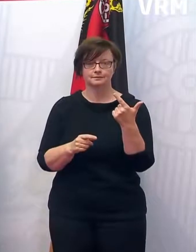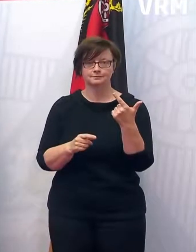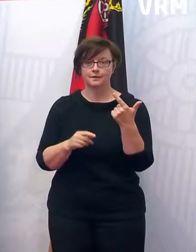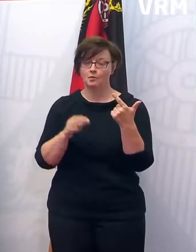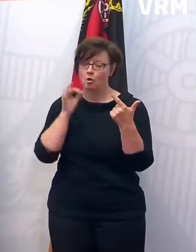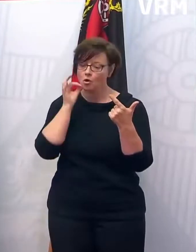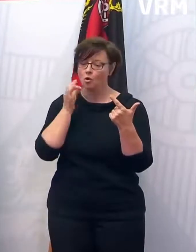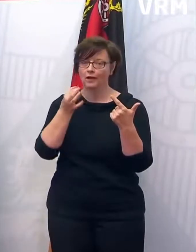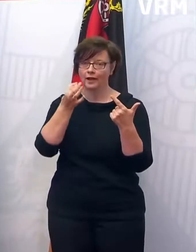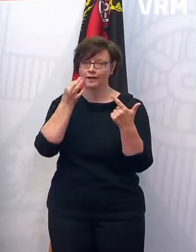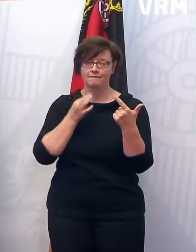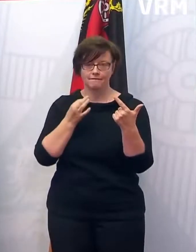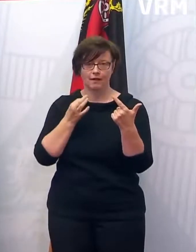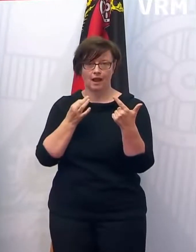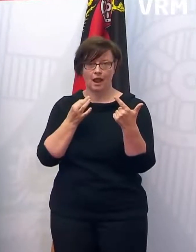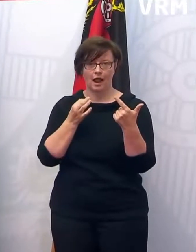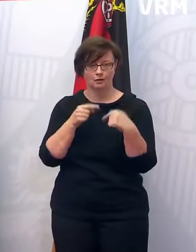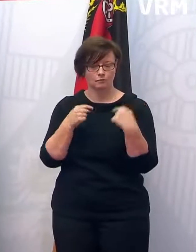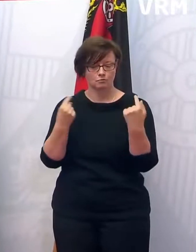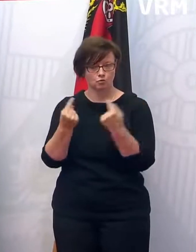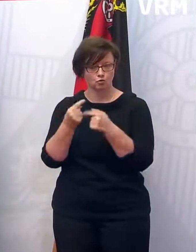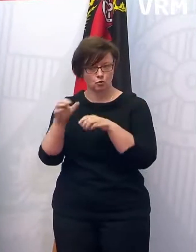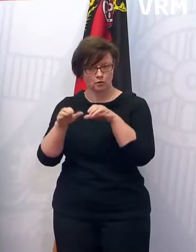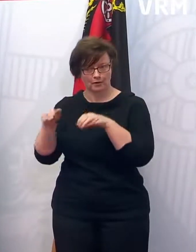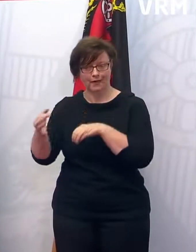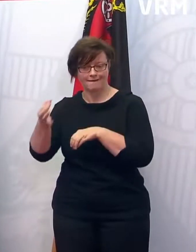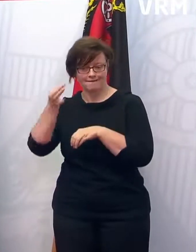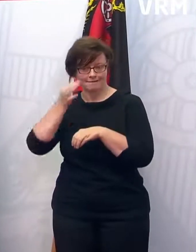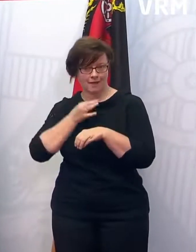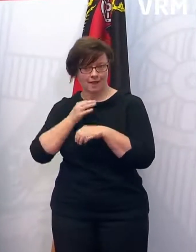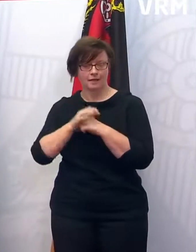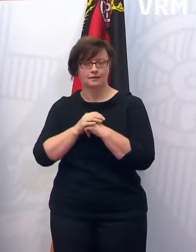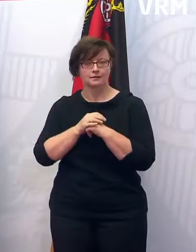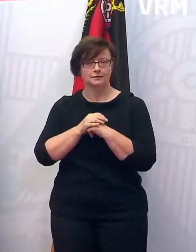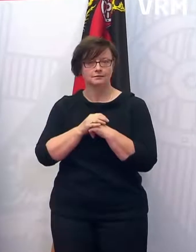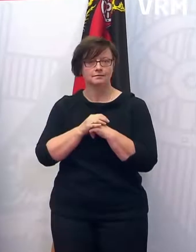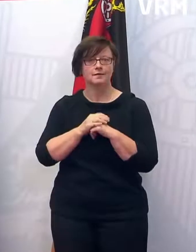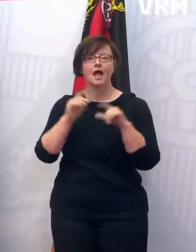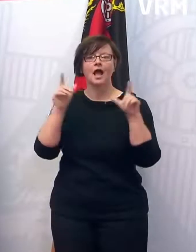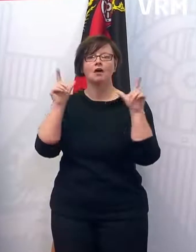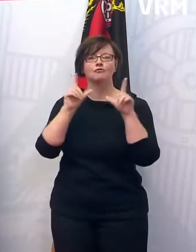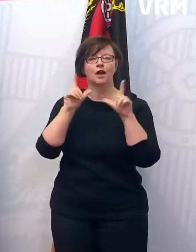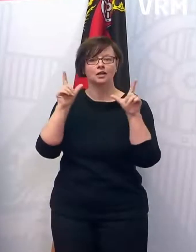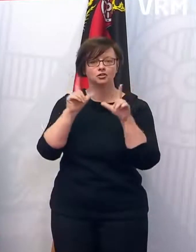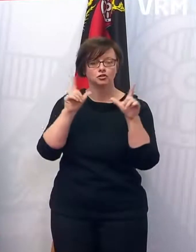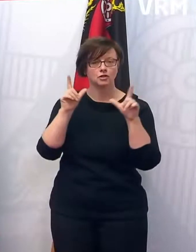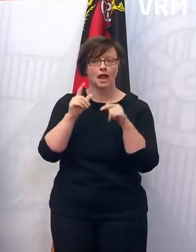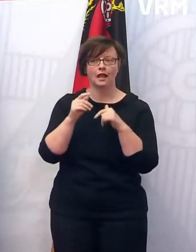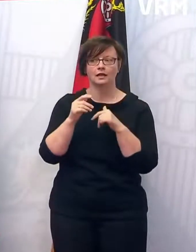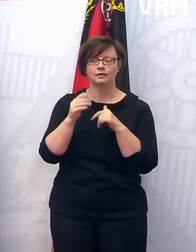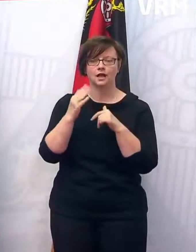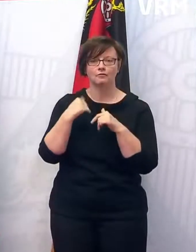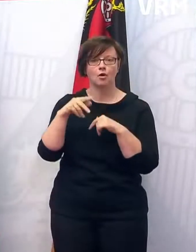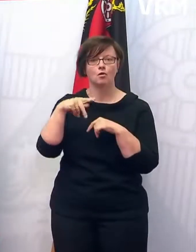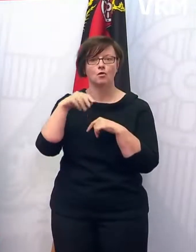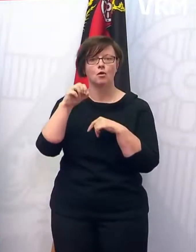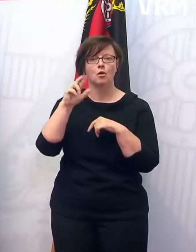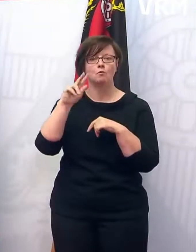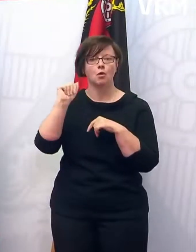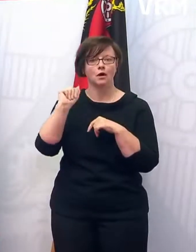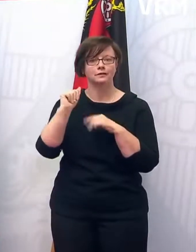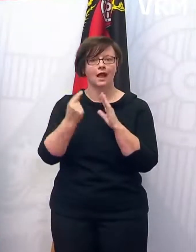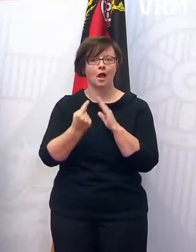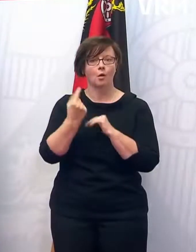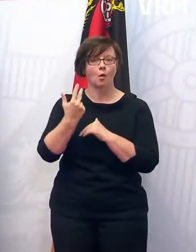eine ganz konkrete Frage aus unserem Studio in Trier, wo sich die Veranstalterinnen und Veranstalter von Porta hoch drei die Frage